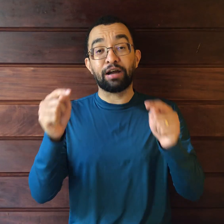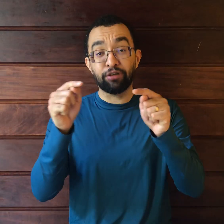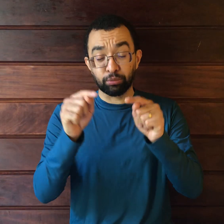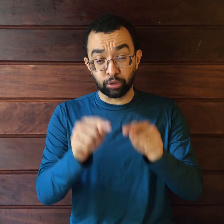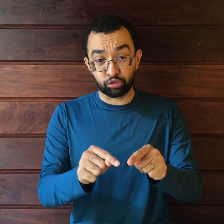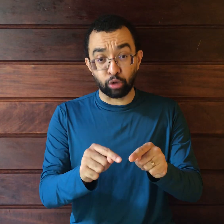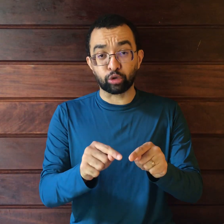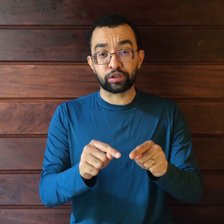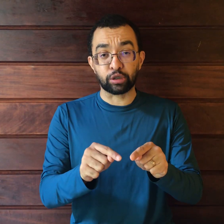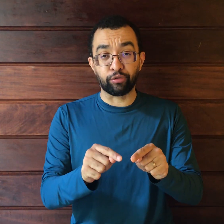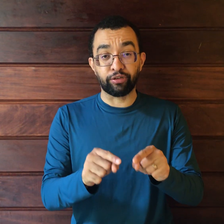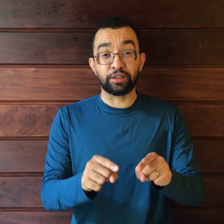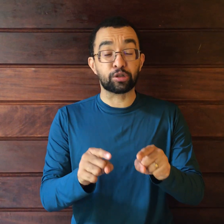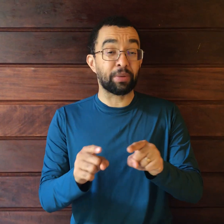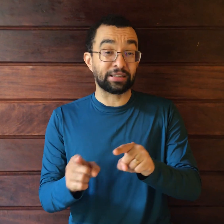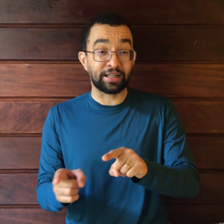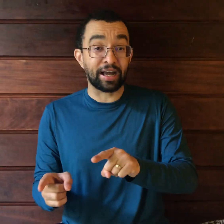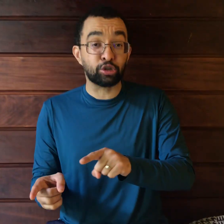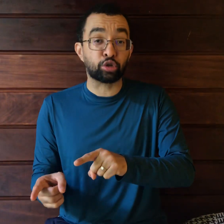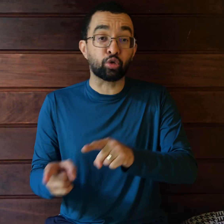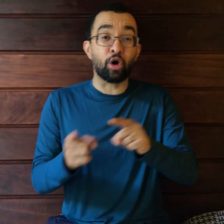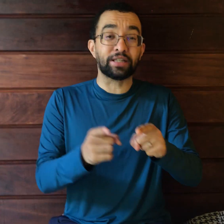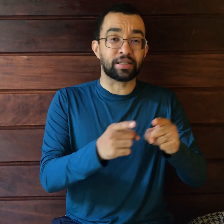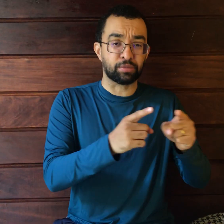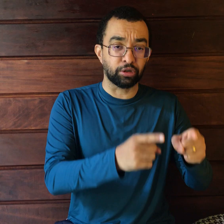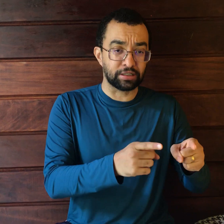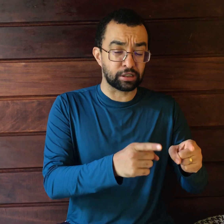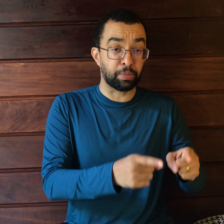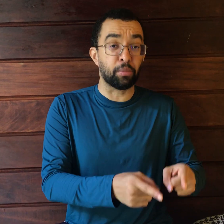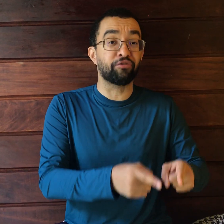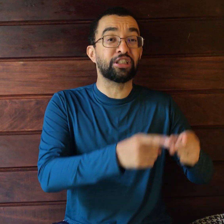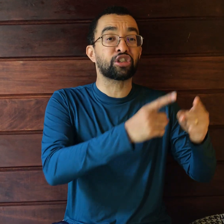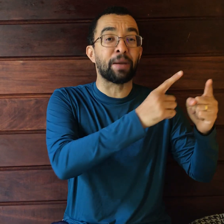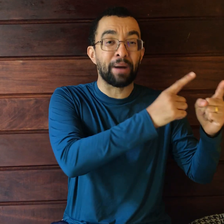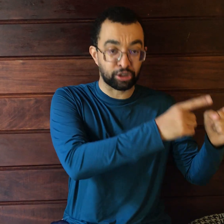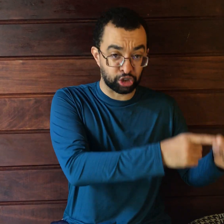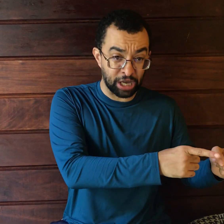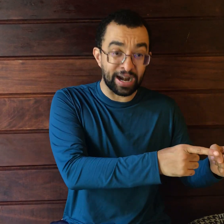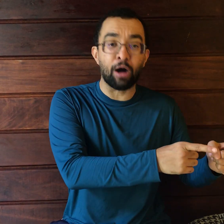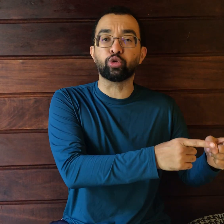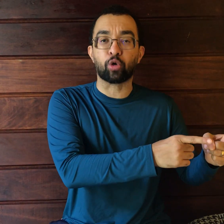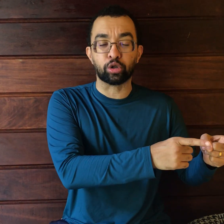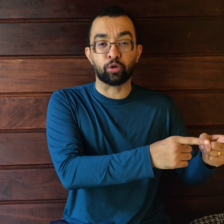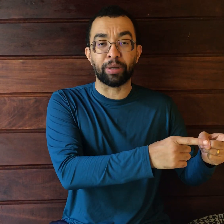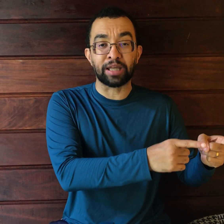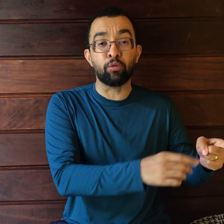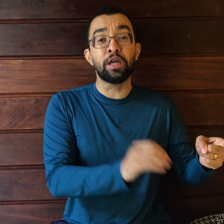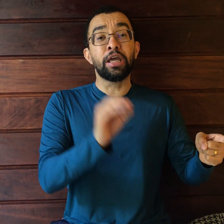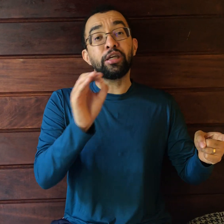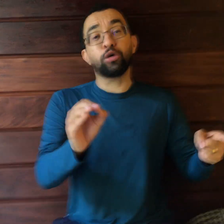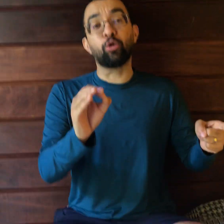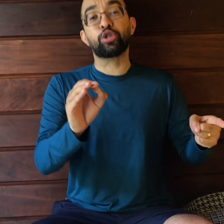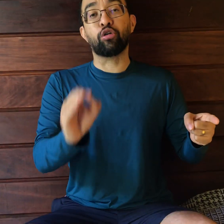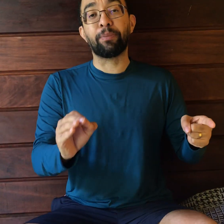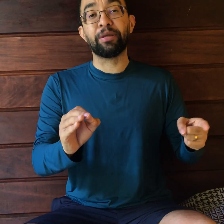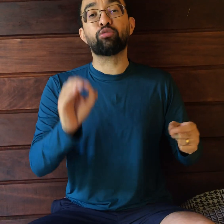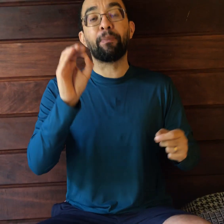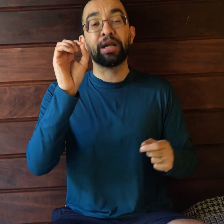gravamos outros cinco vídeos para tratar de todas as mudanças promovidas na parte geral do Código Penal. E hoje eu repito, a